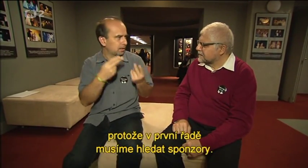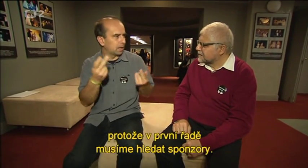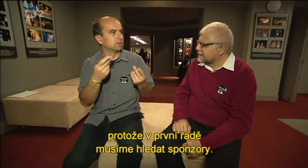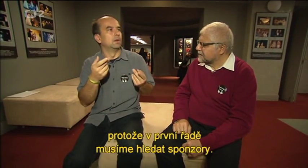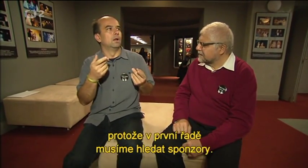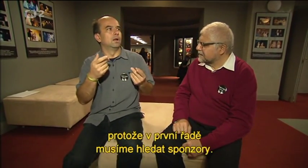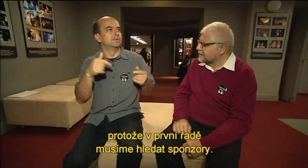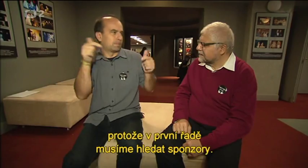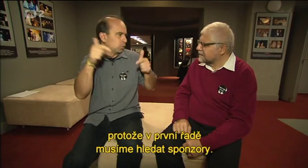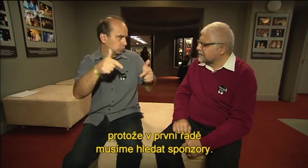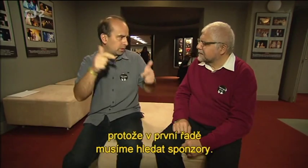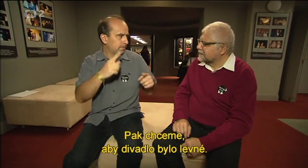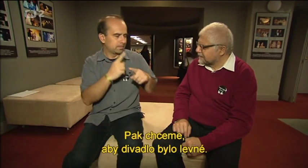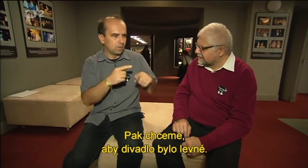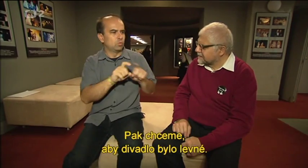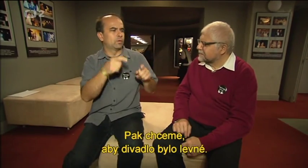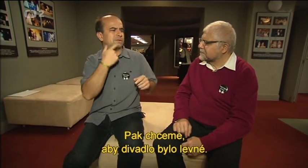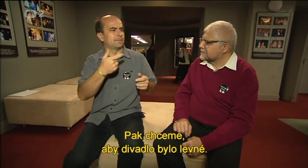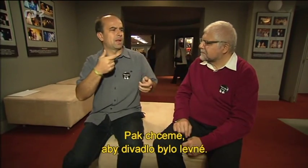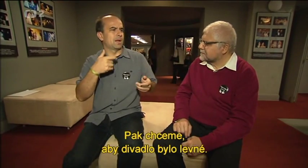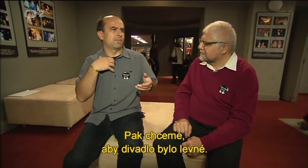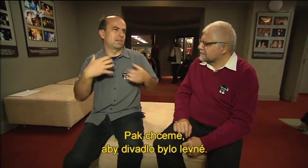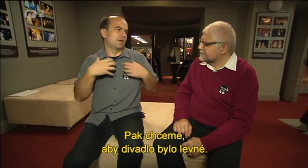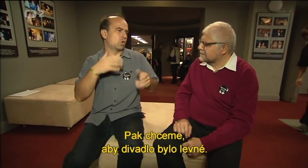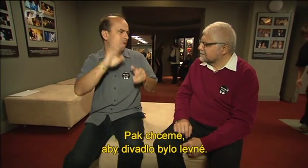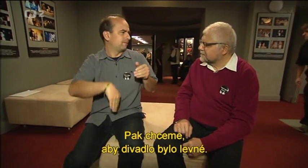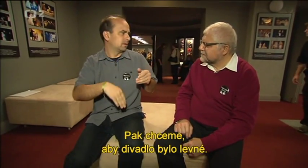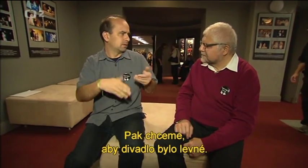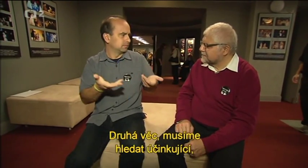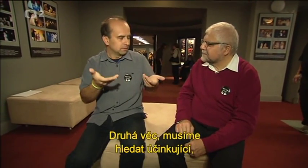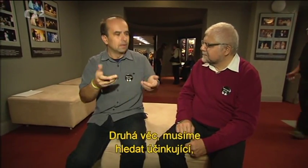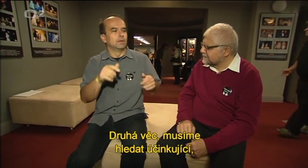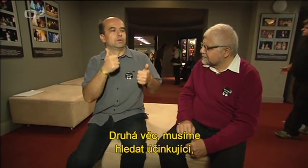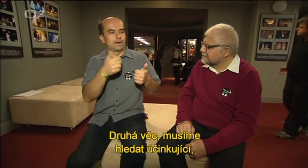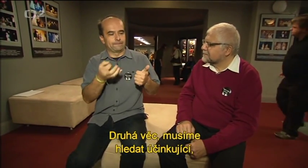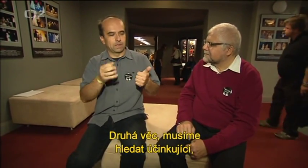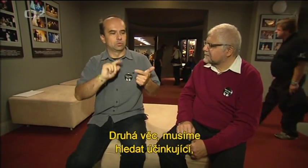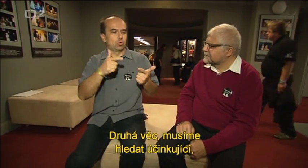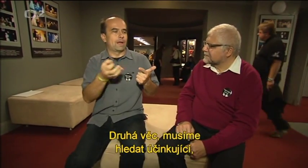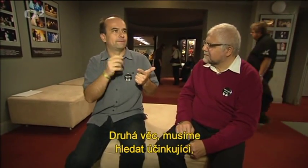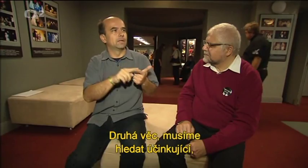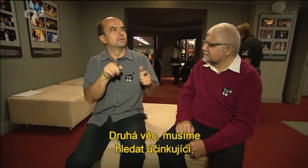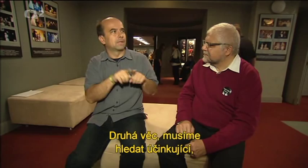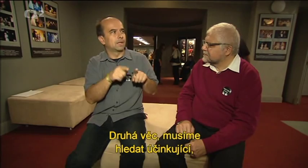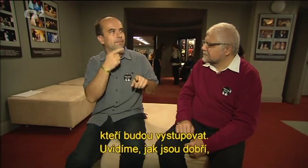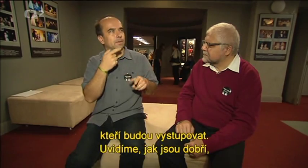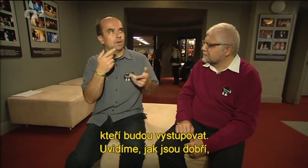sponzory. Pak chceme, aby divadlo bylo levné. To je jedna věc. Druhá věc, musíme hledat účinkující, kteří budou vystupovat.